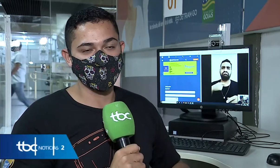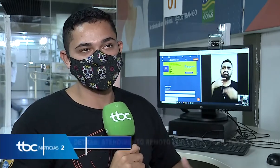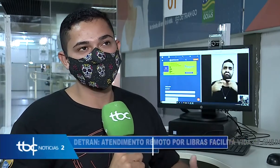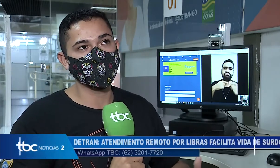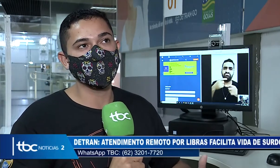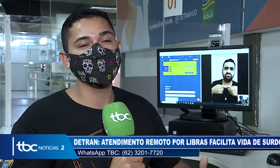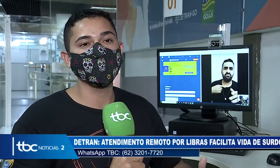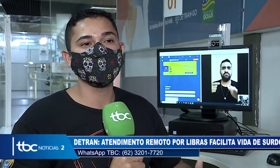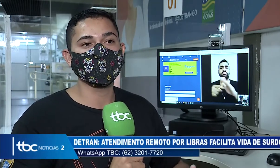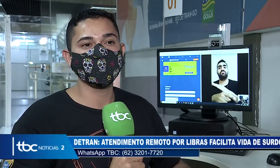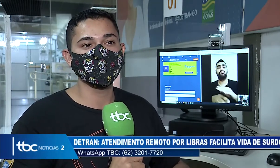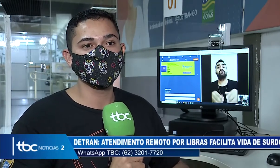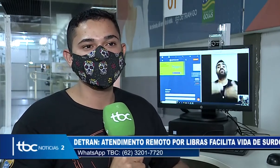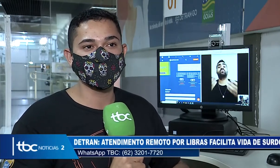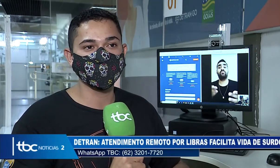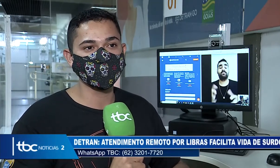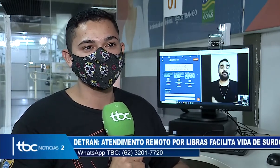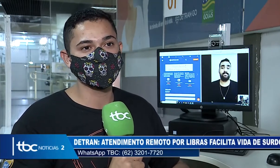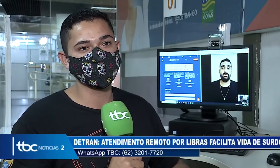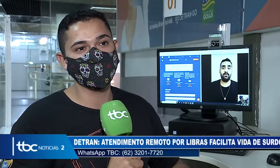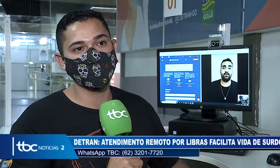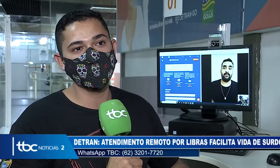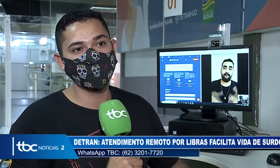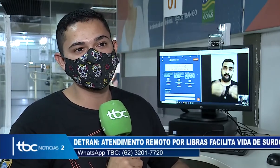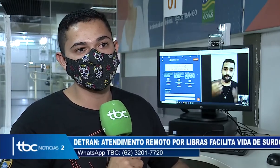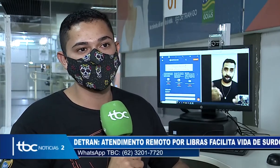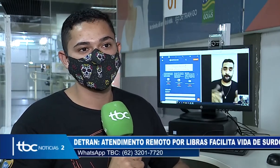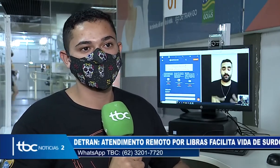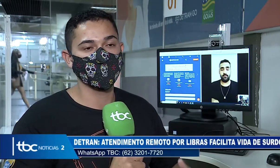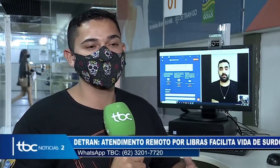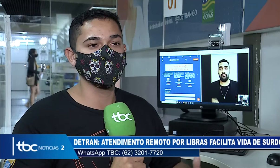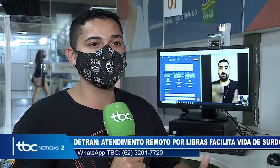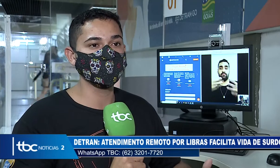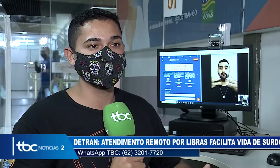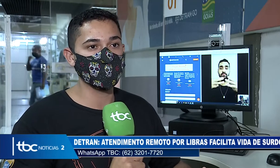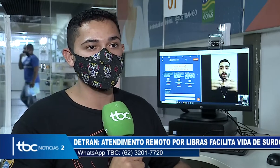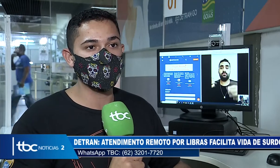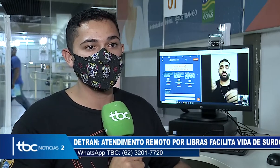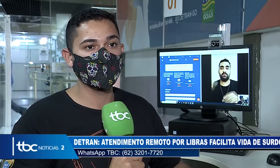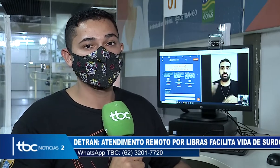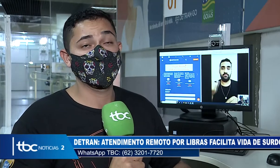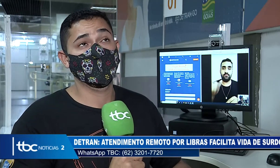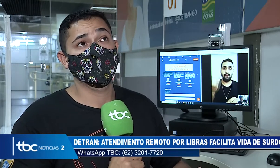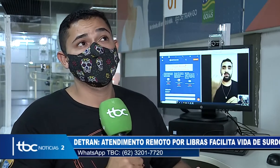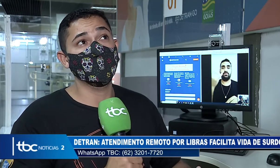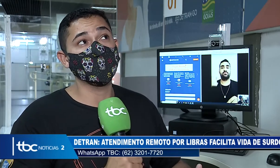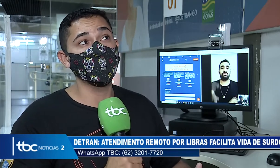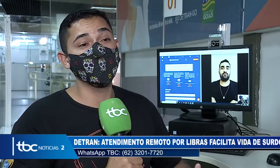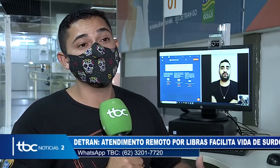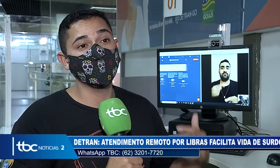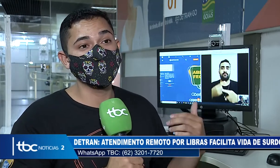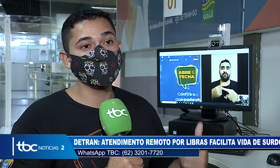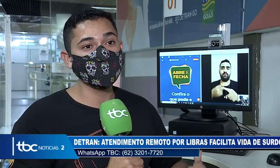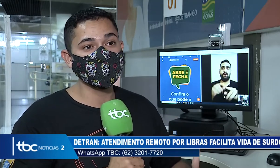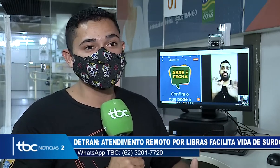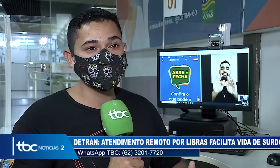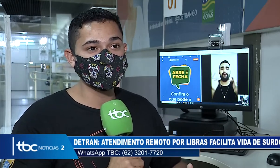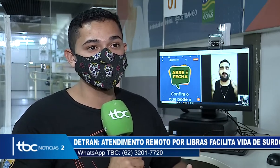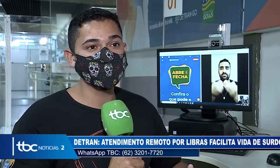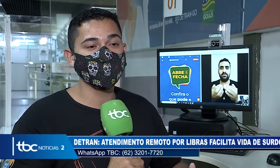exemplo, qual documentação que precisa para fazer uma transferência, para renovar uma CNH. E agora, pelo Detran Acessivo, eles podem